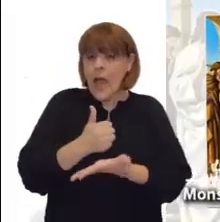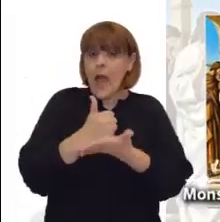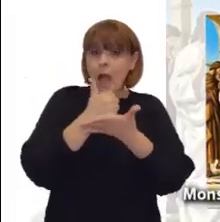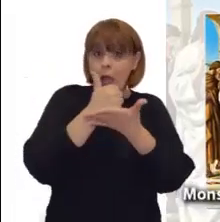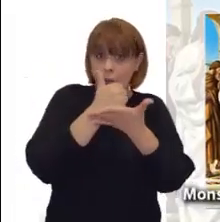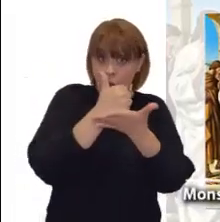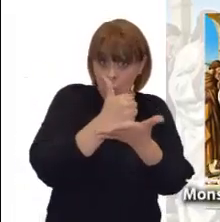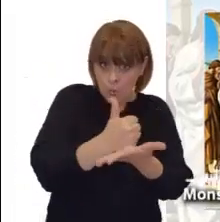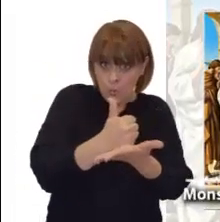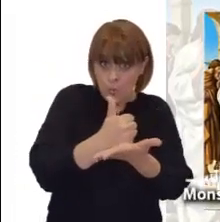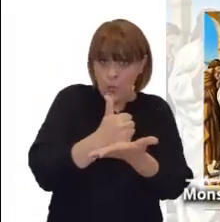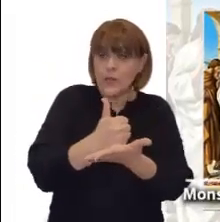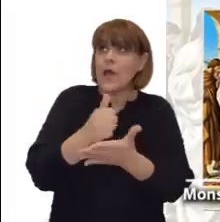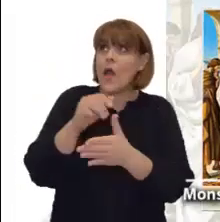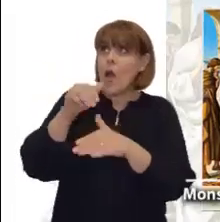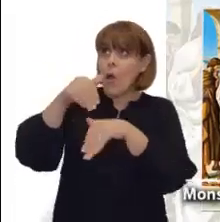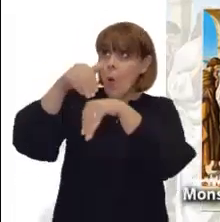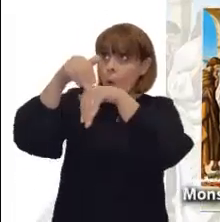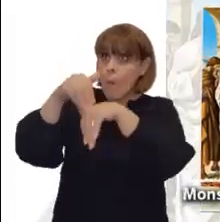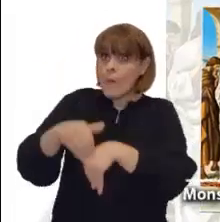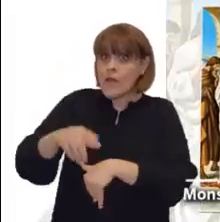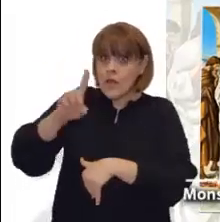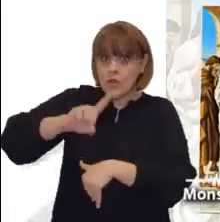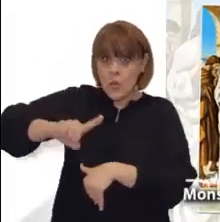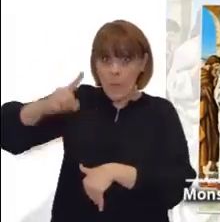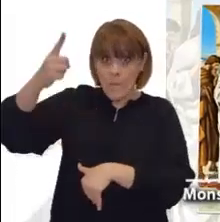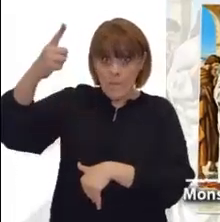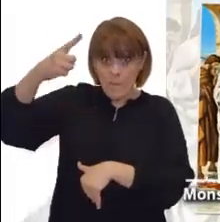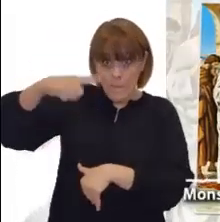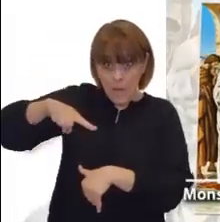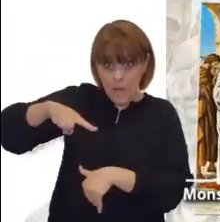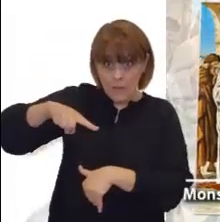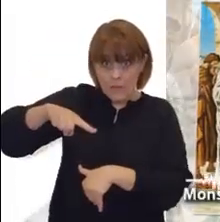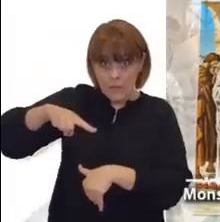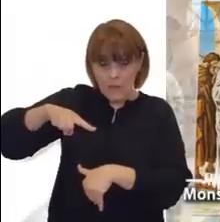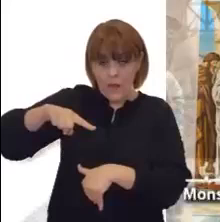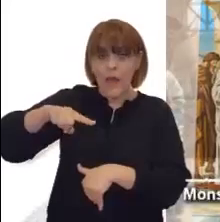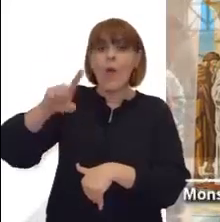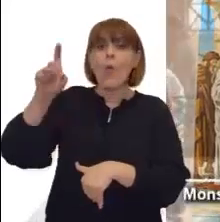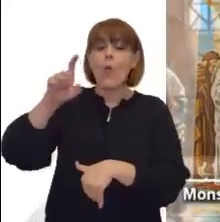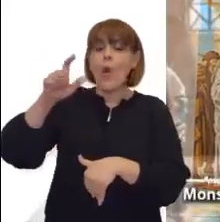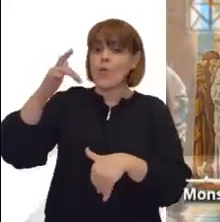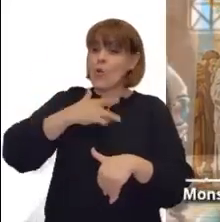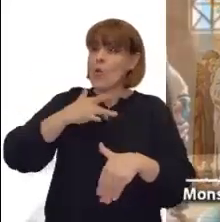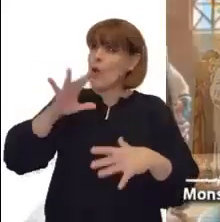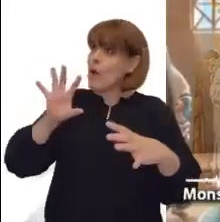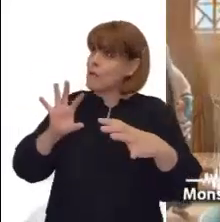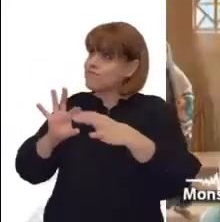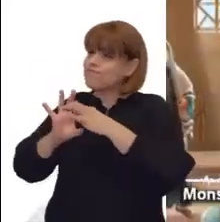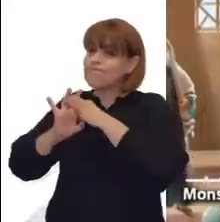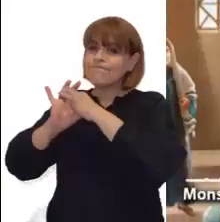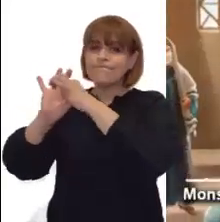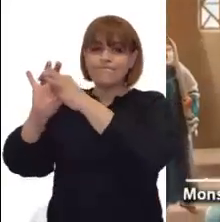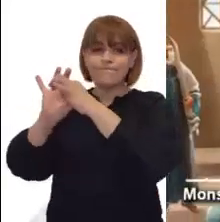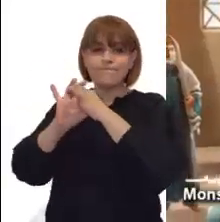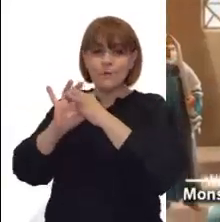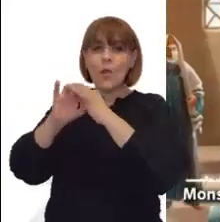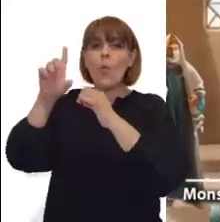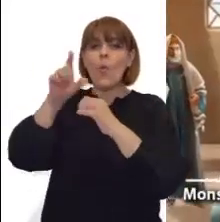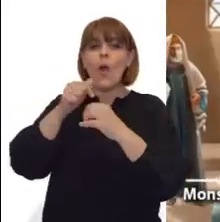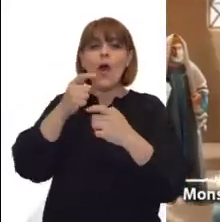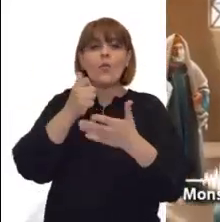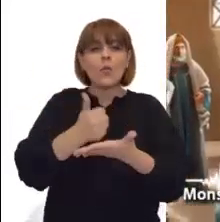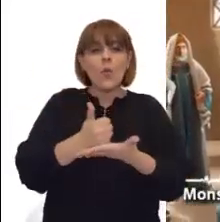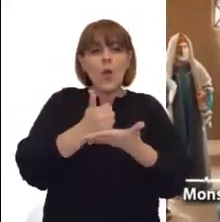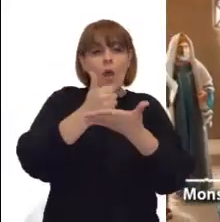No hay ningún camino secreto que nos pueda conducir a una verdadera transformación cuando